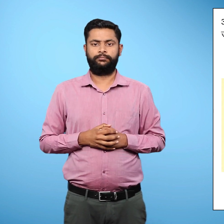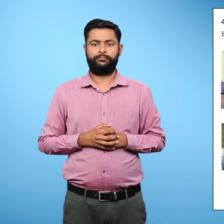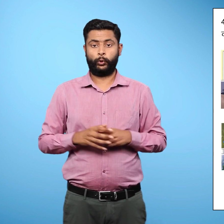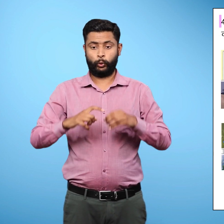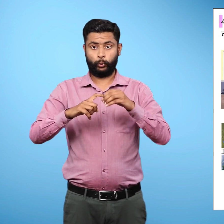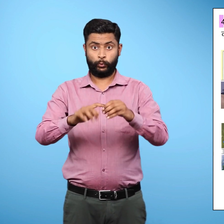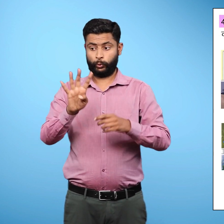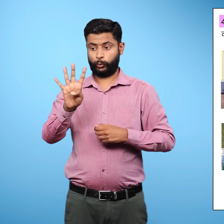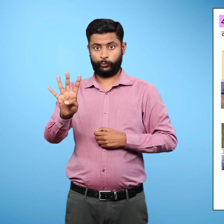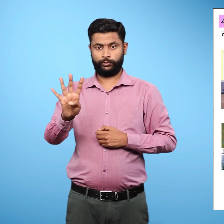प्रश्ण चार